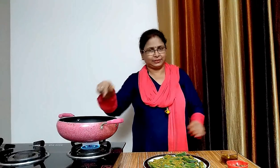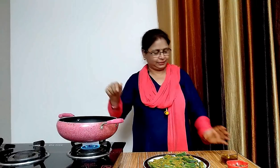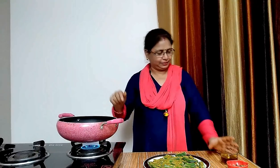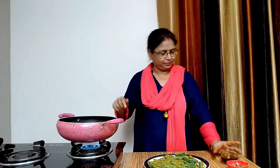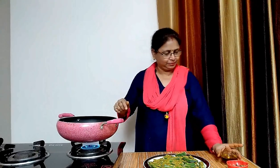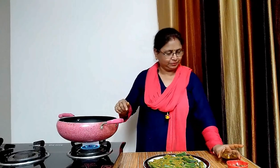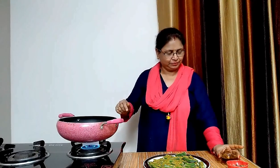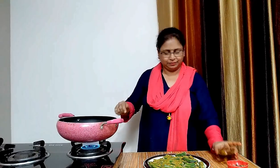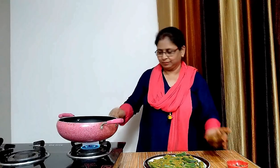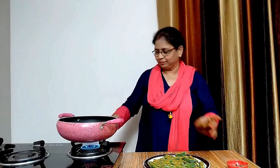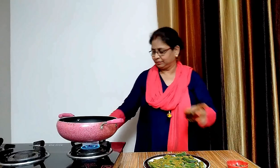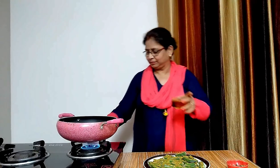डालेंगे